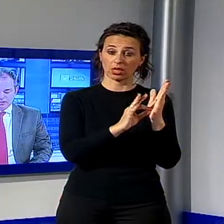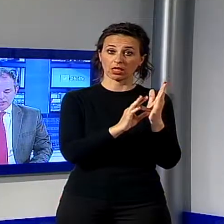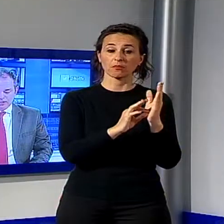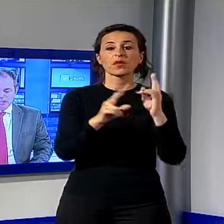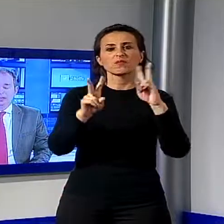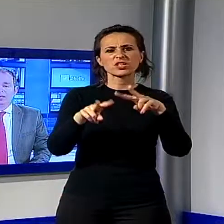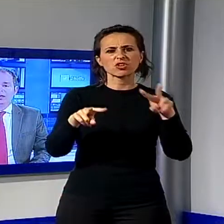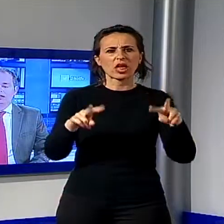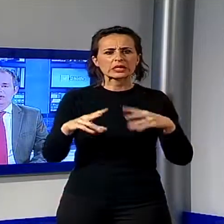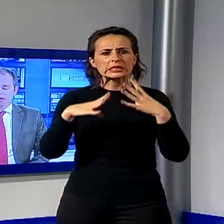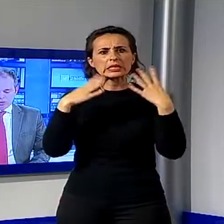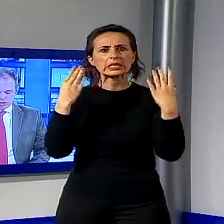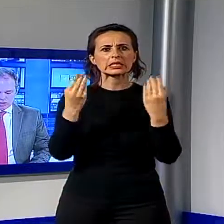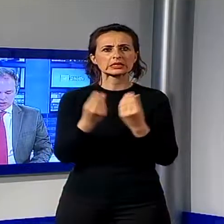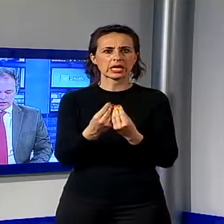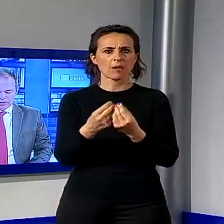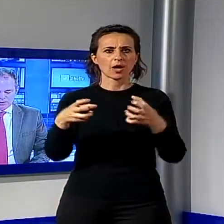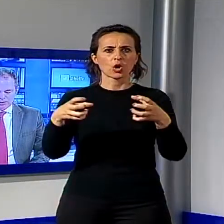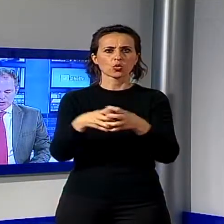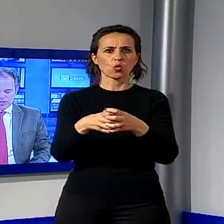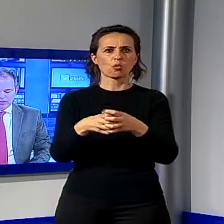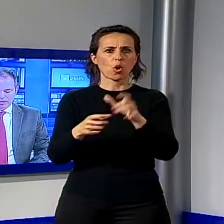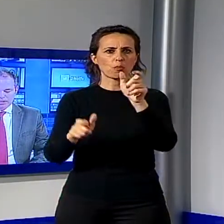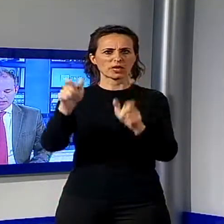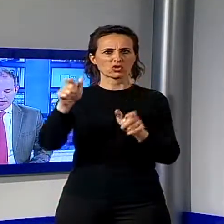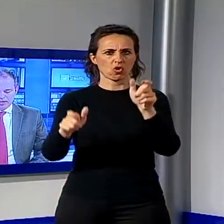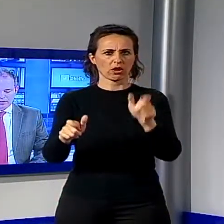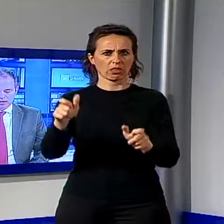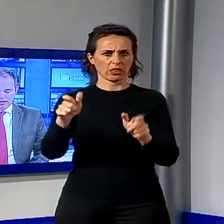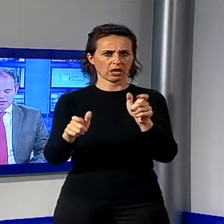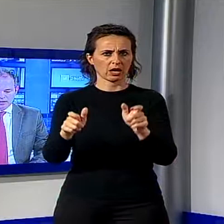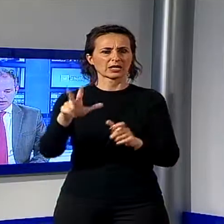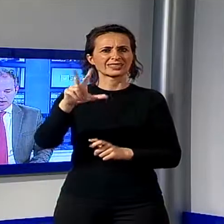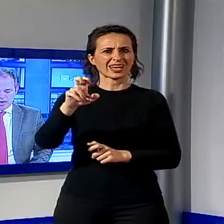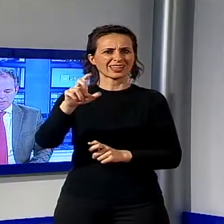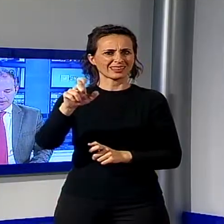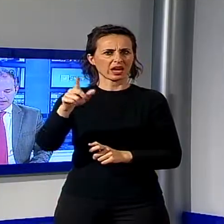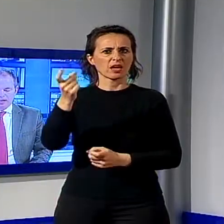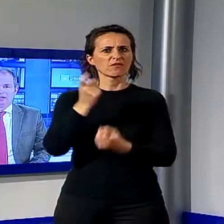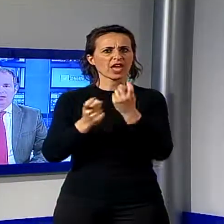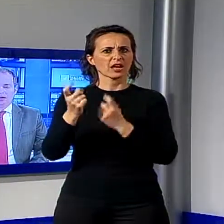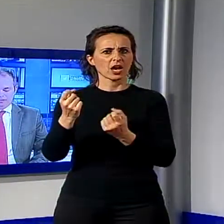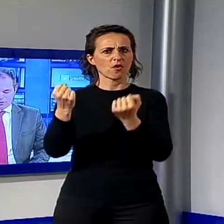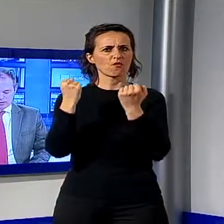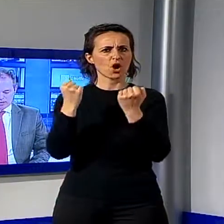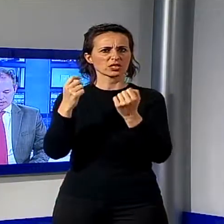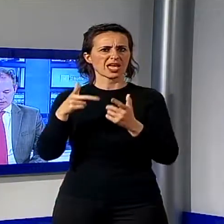sensibili da un contingente di personale militare di 30 unità appartenente alle forze armate.